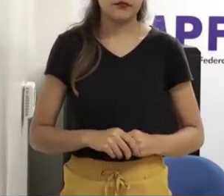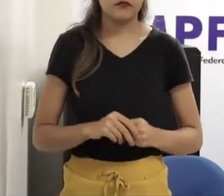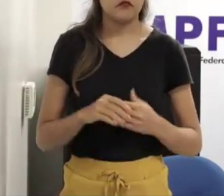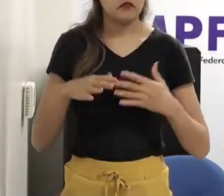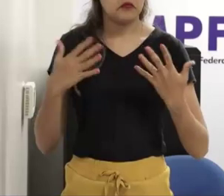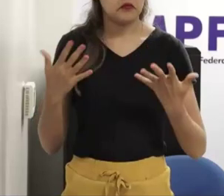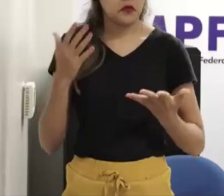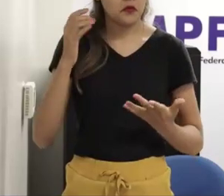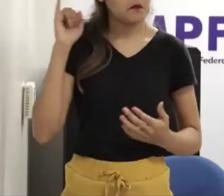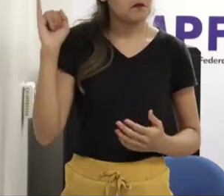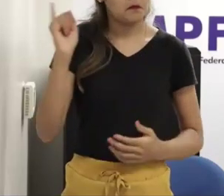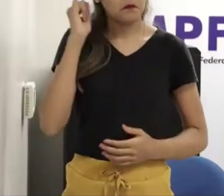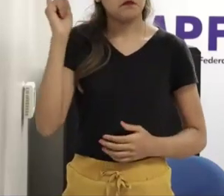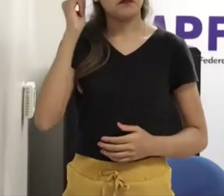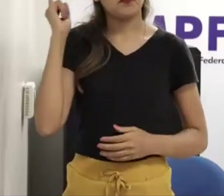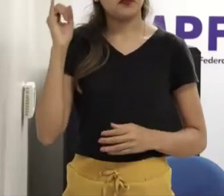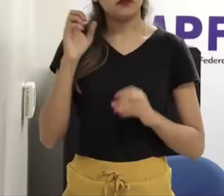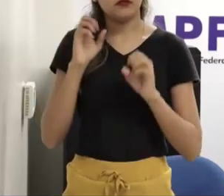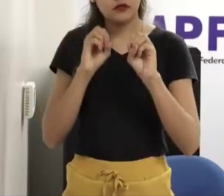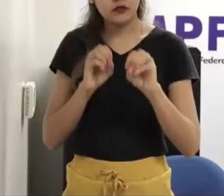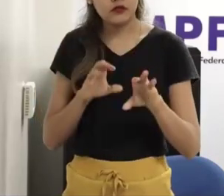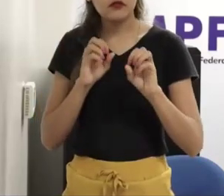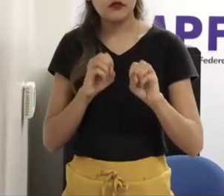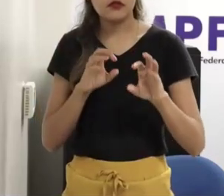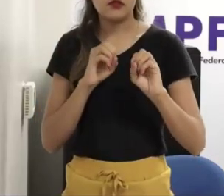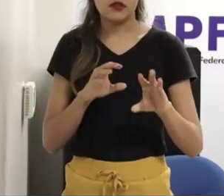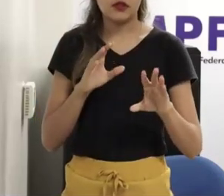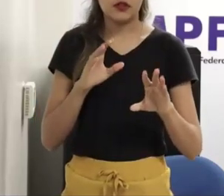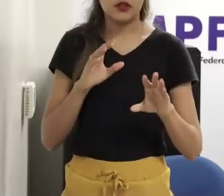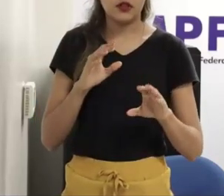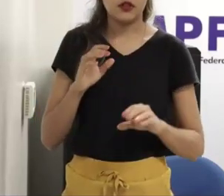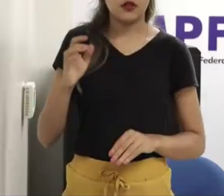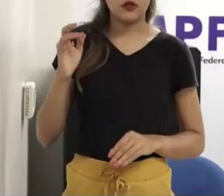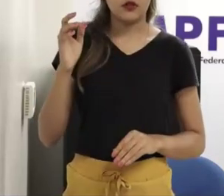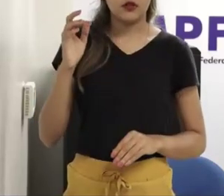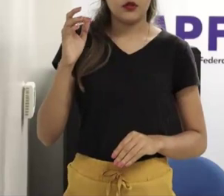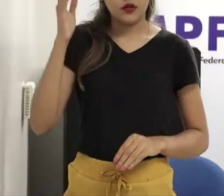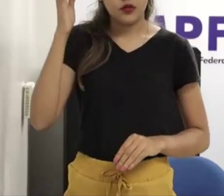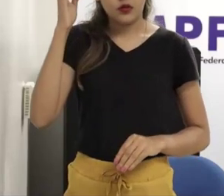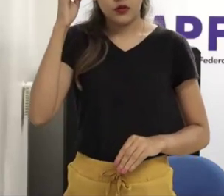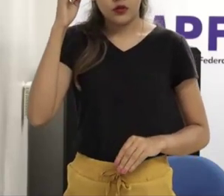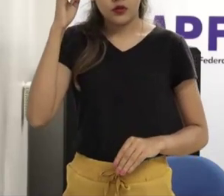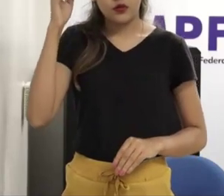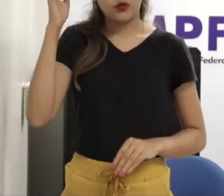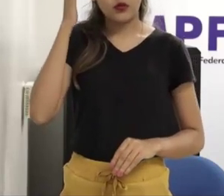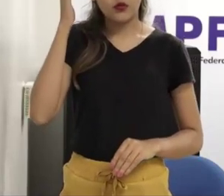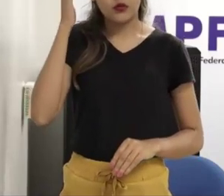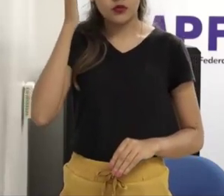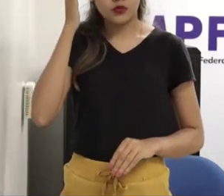para isso, conseguir fazer abordagens de uma forma adequada para a idade para evitar essas coisas.